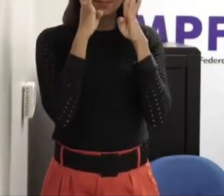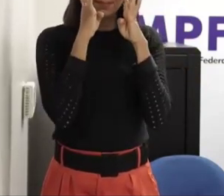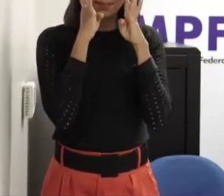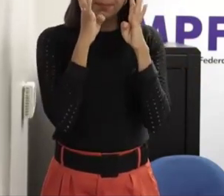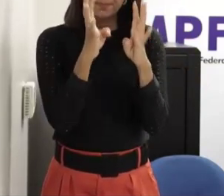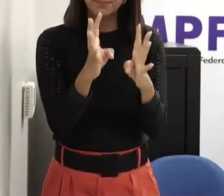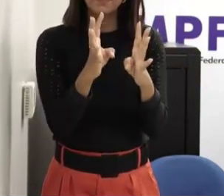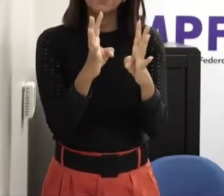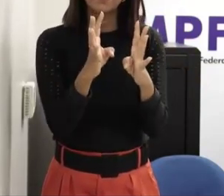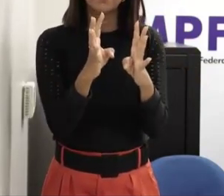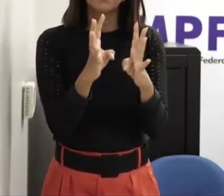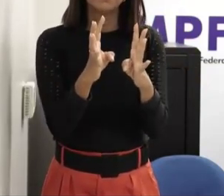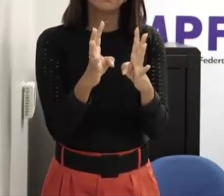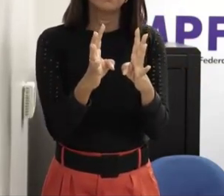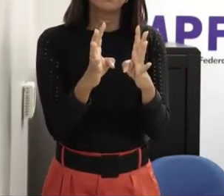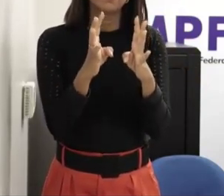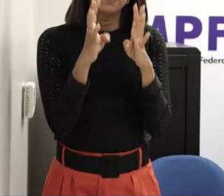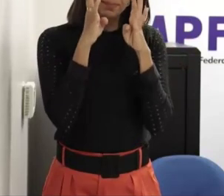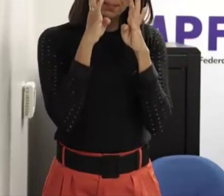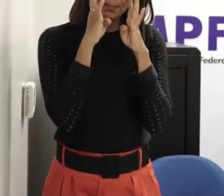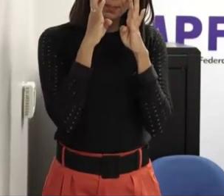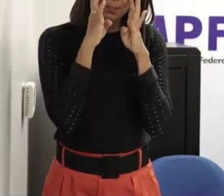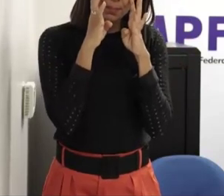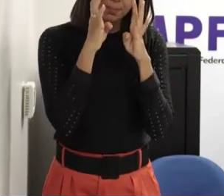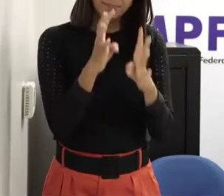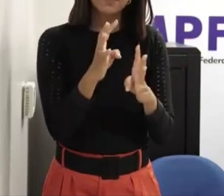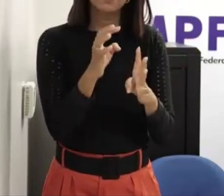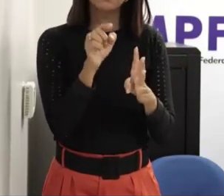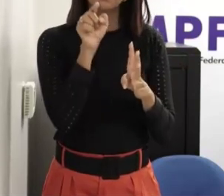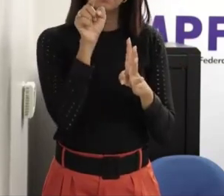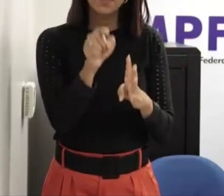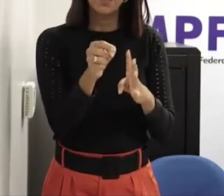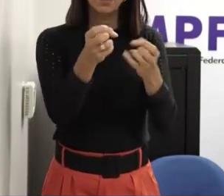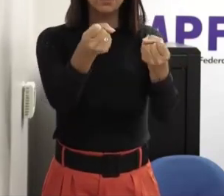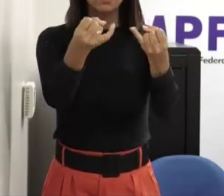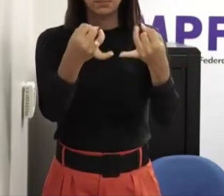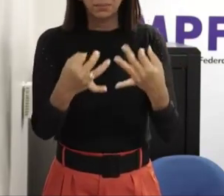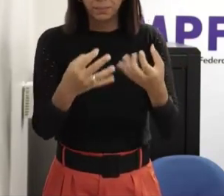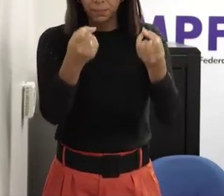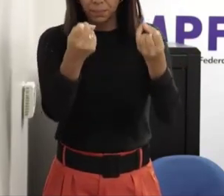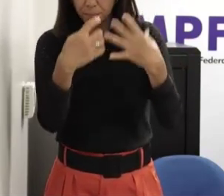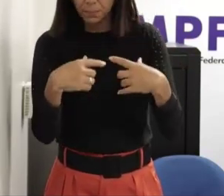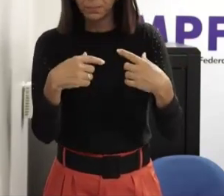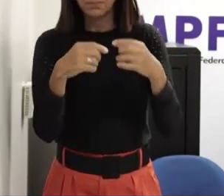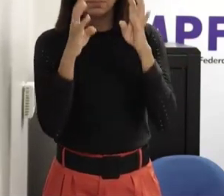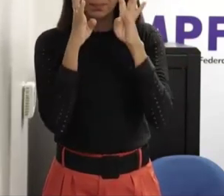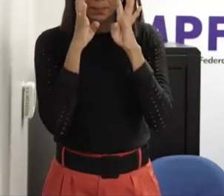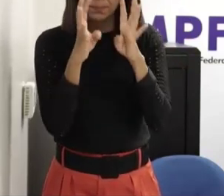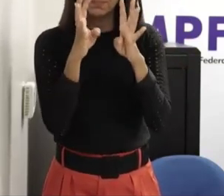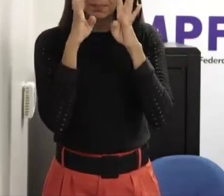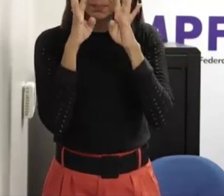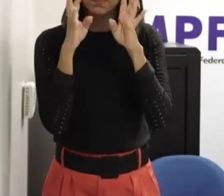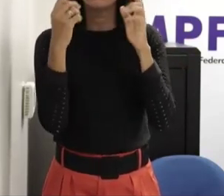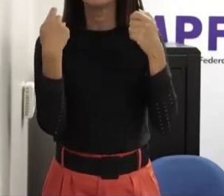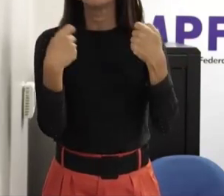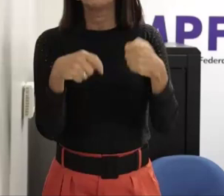fala escutar e deixar a pessoa falar muito sobre aquilo inclusive porque como eu falei